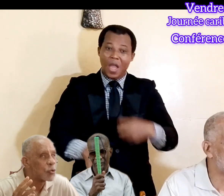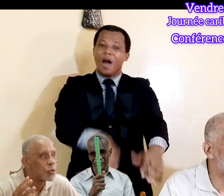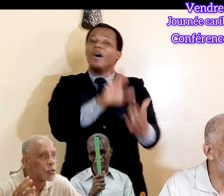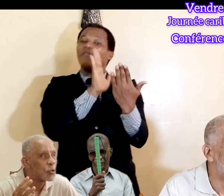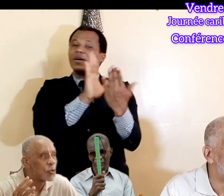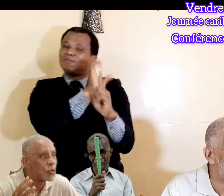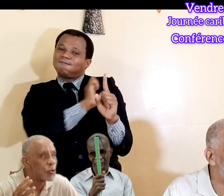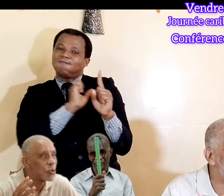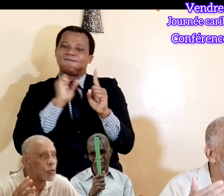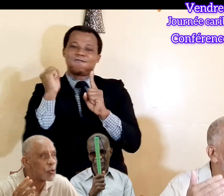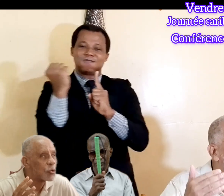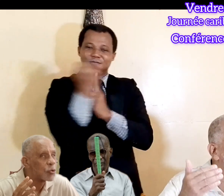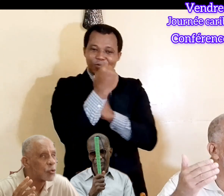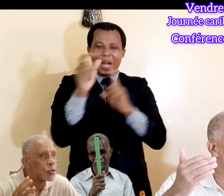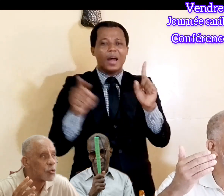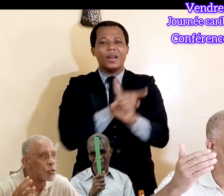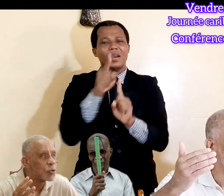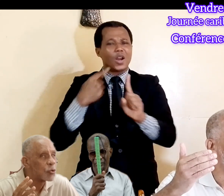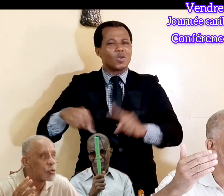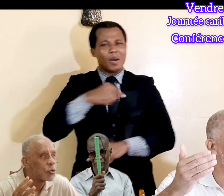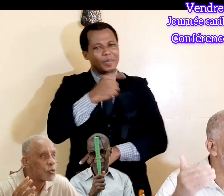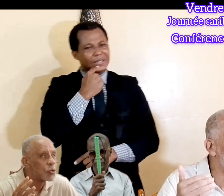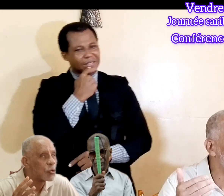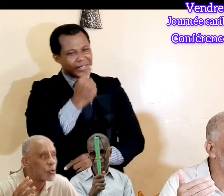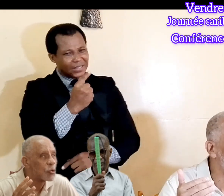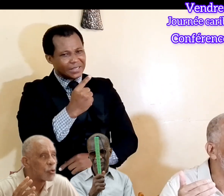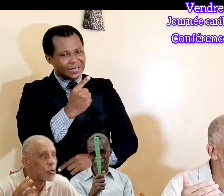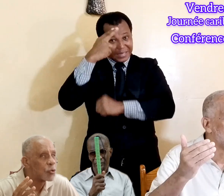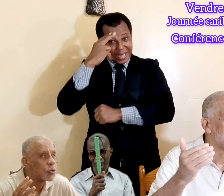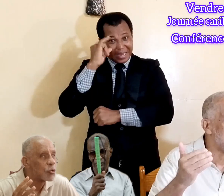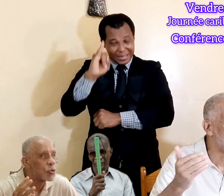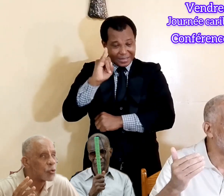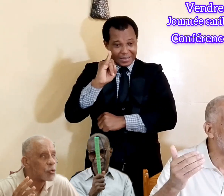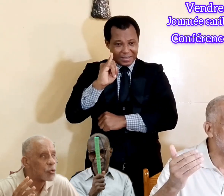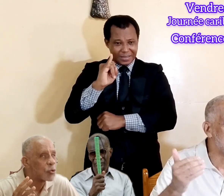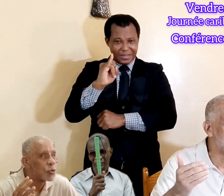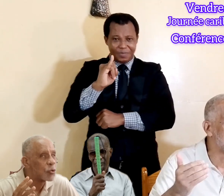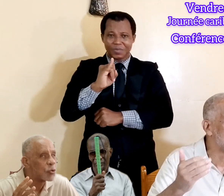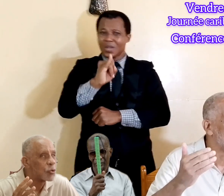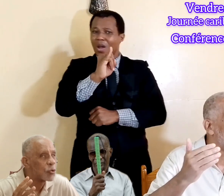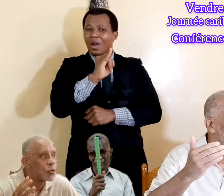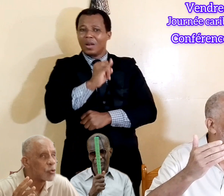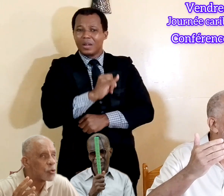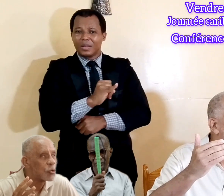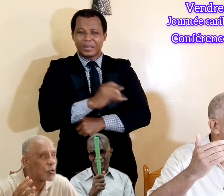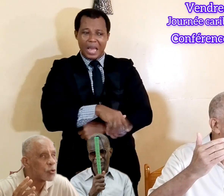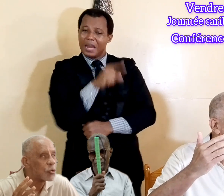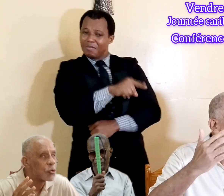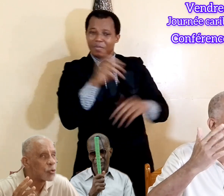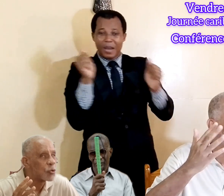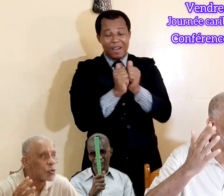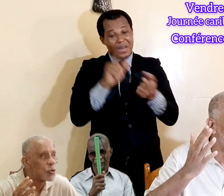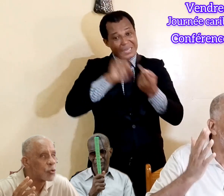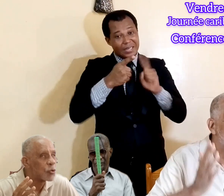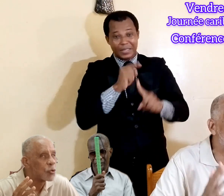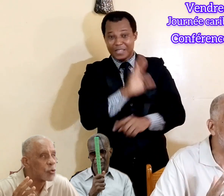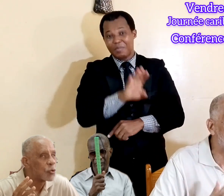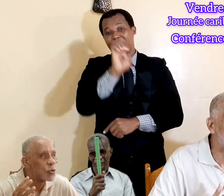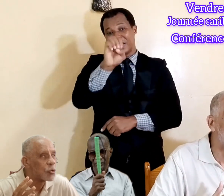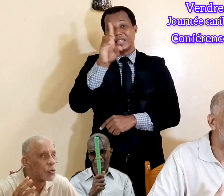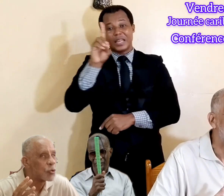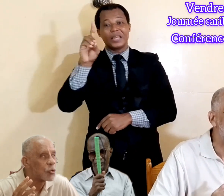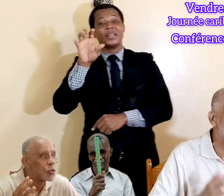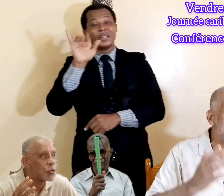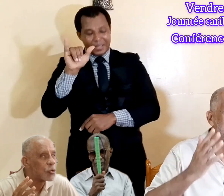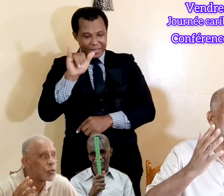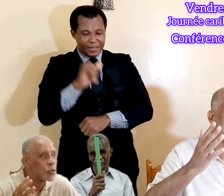situer à sous ça, et là nous dis par exemple, on le sort, avec Edith nous a passé, oui, de globales